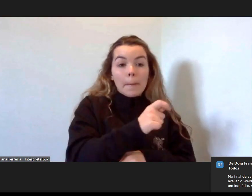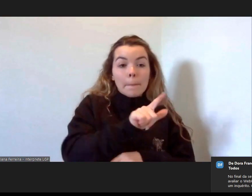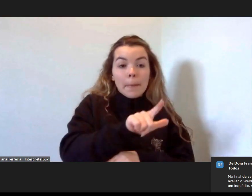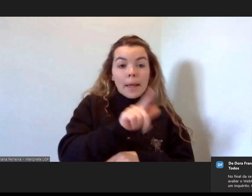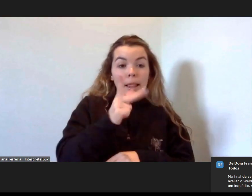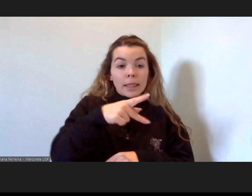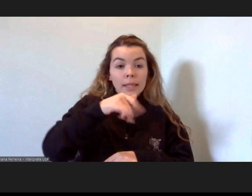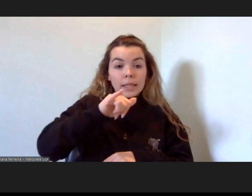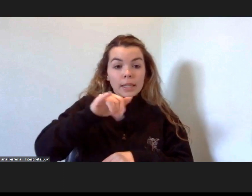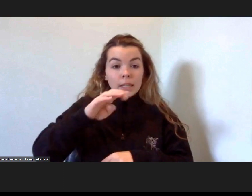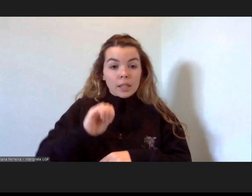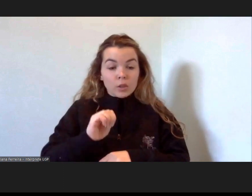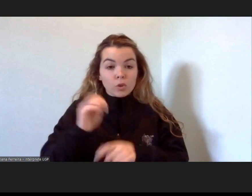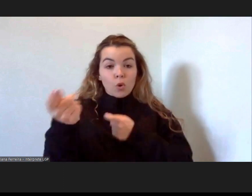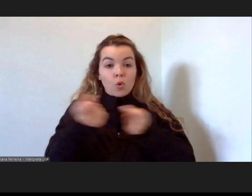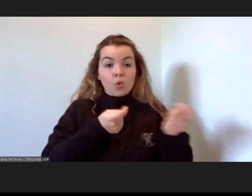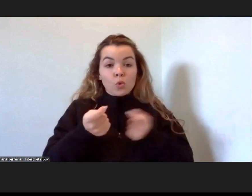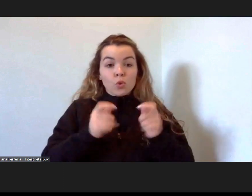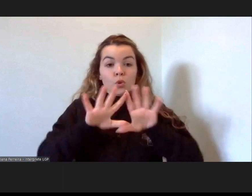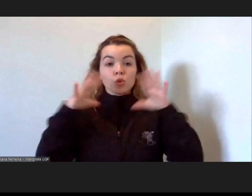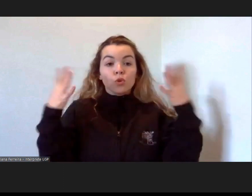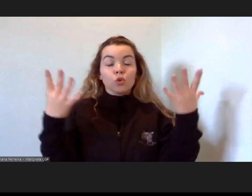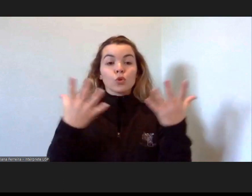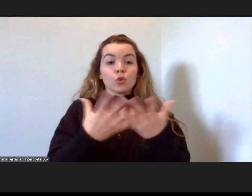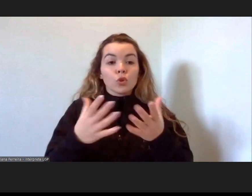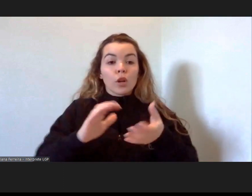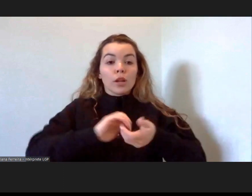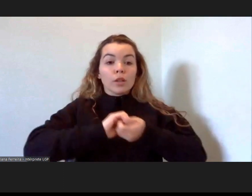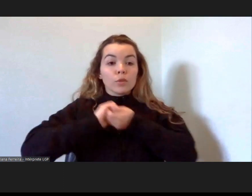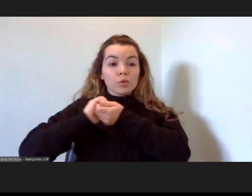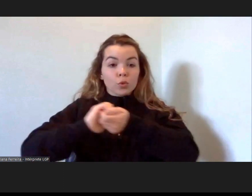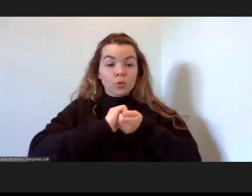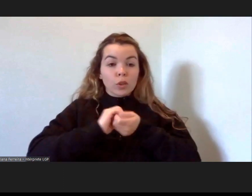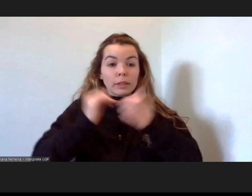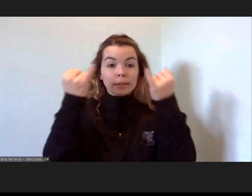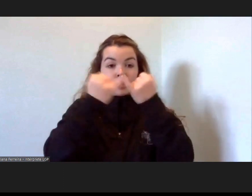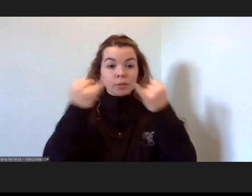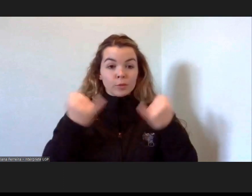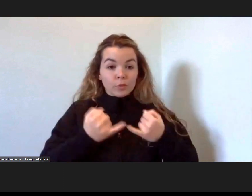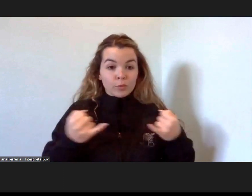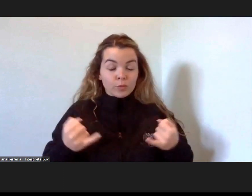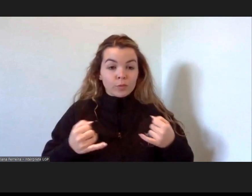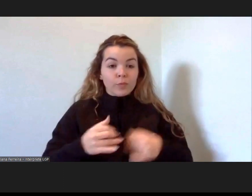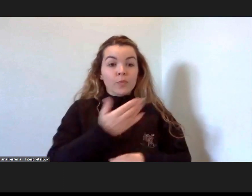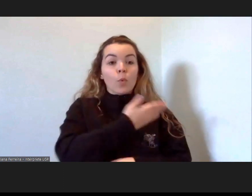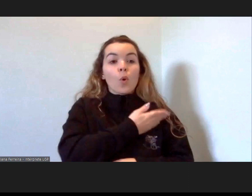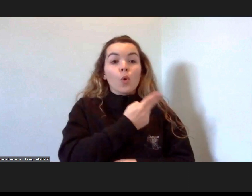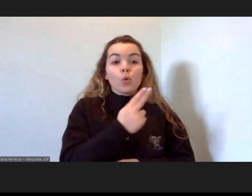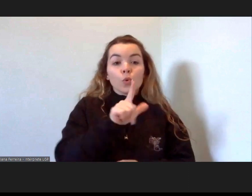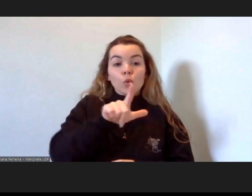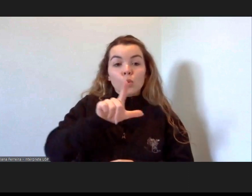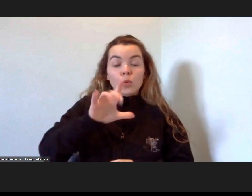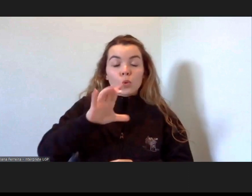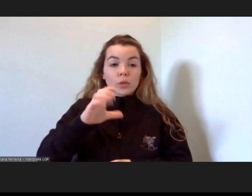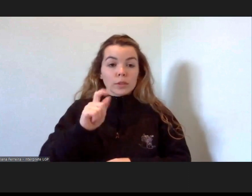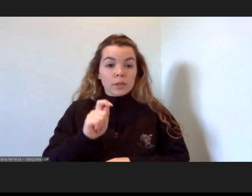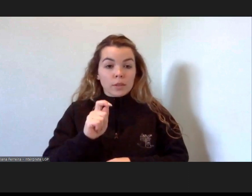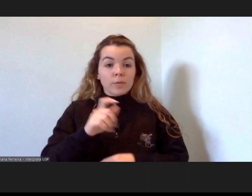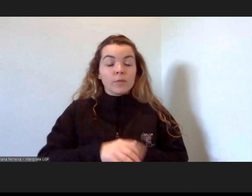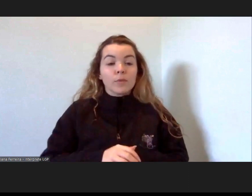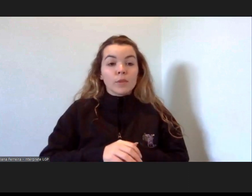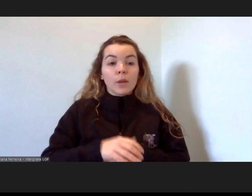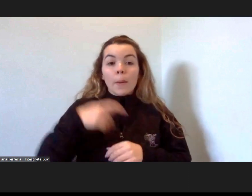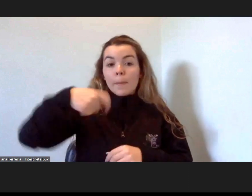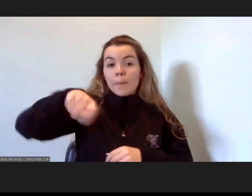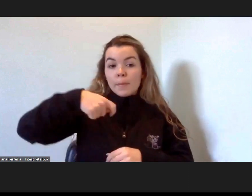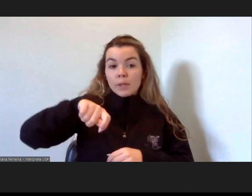coordenadora-geral da Associação de Solidariedade Internacional, Tulce Rocha, presidente da direção do Instituto